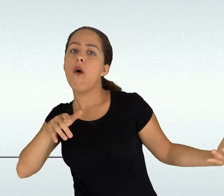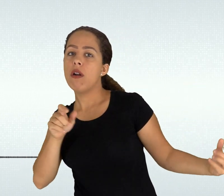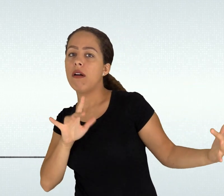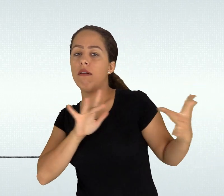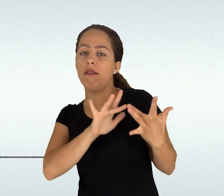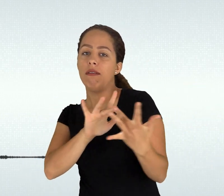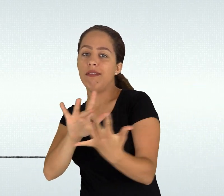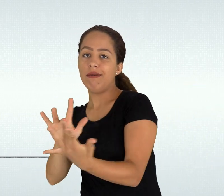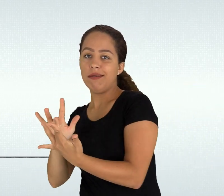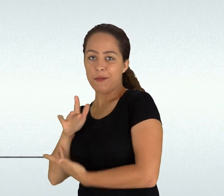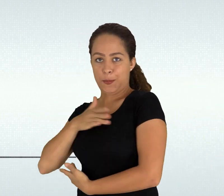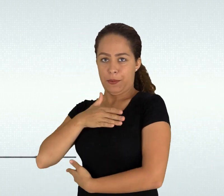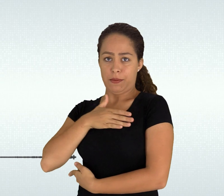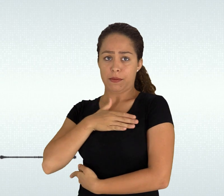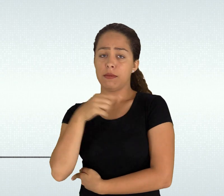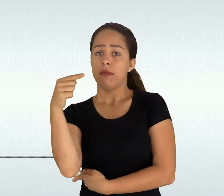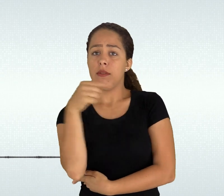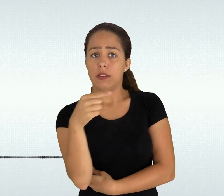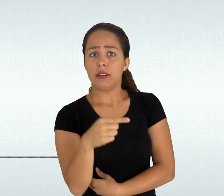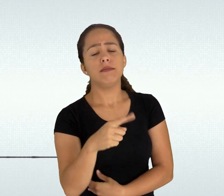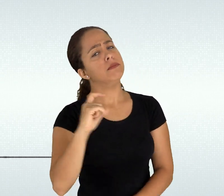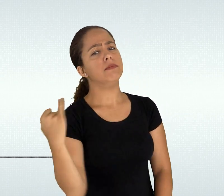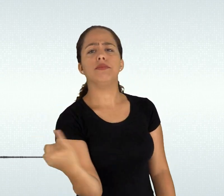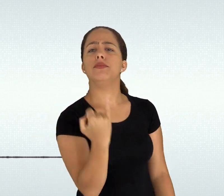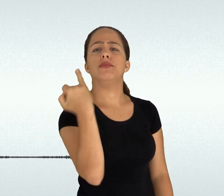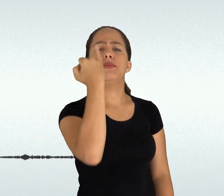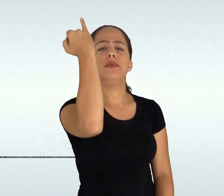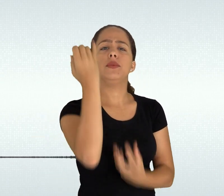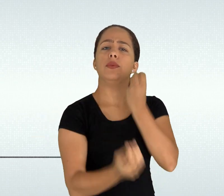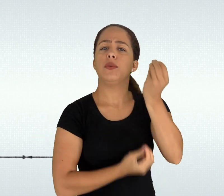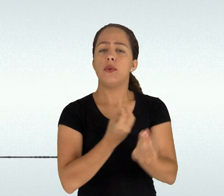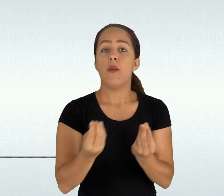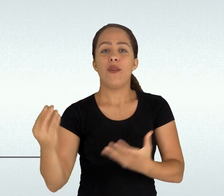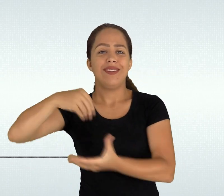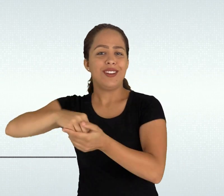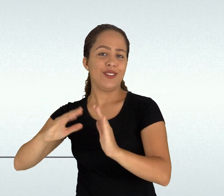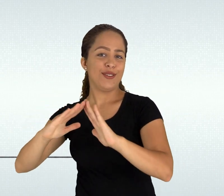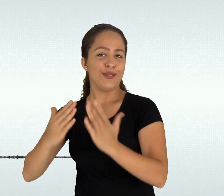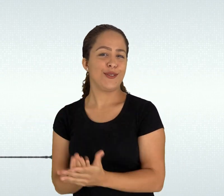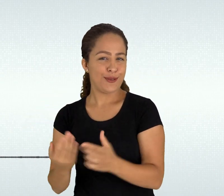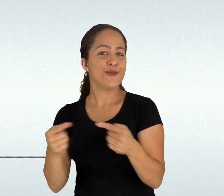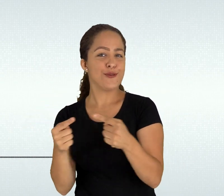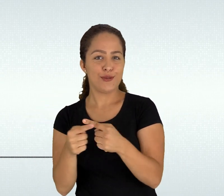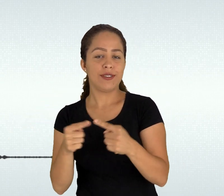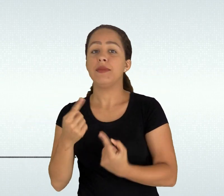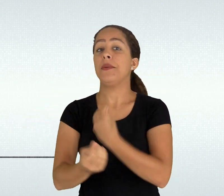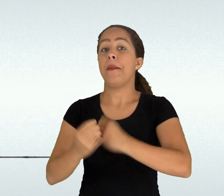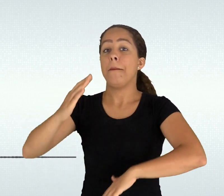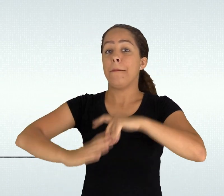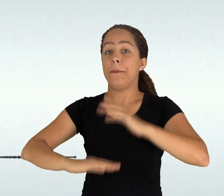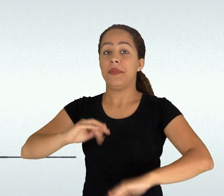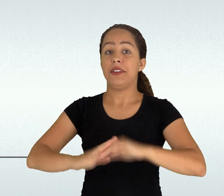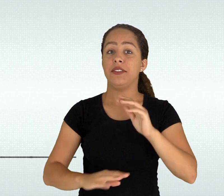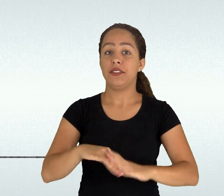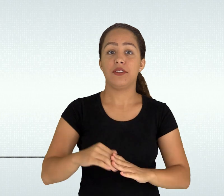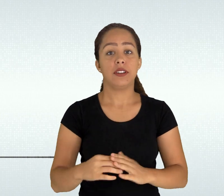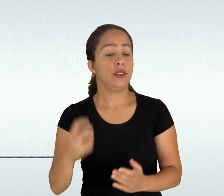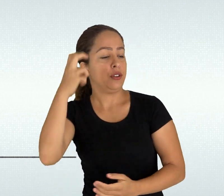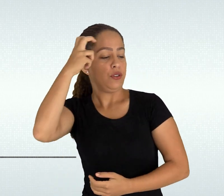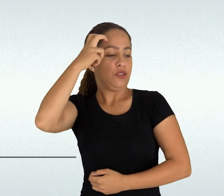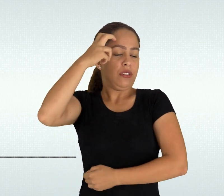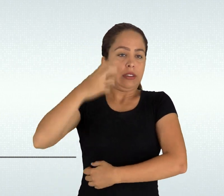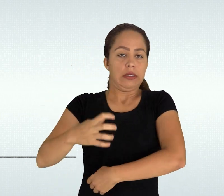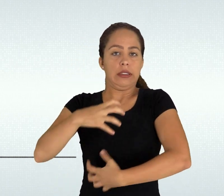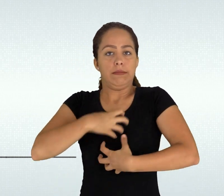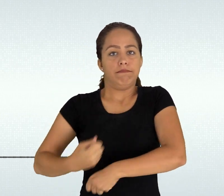educativo equivale a dizer que o ser humano é produtor de sua realidade e por isso dela se apropria e pode